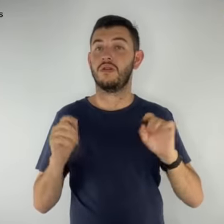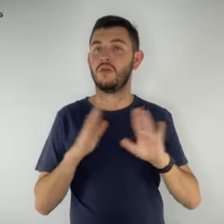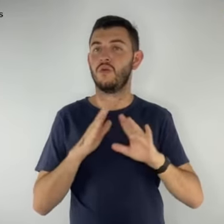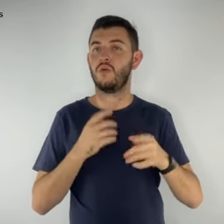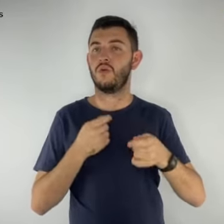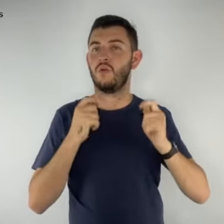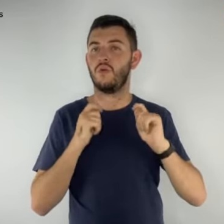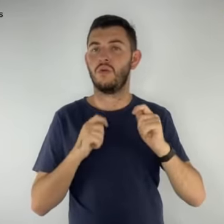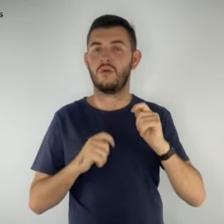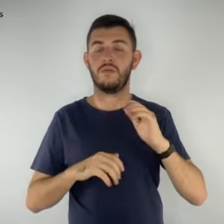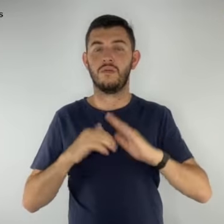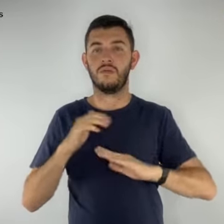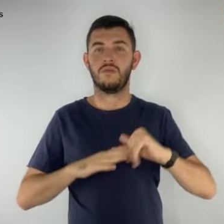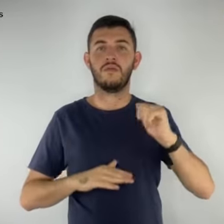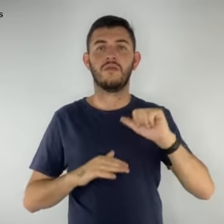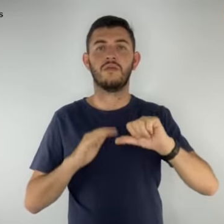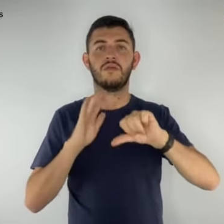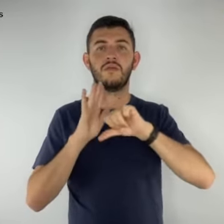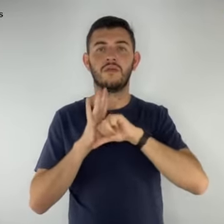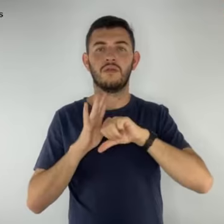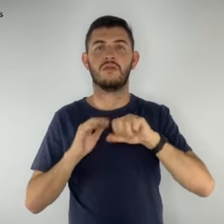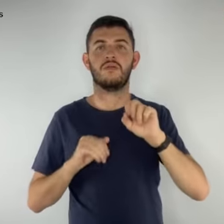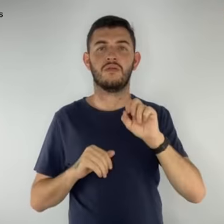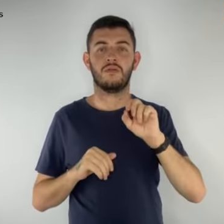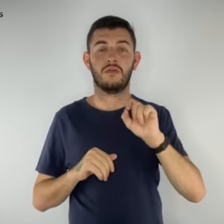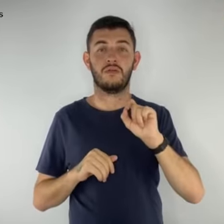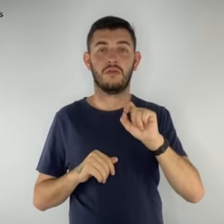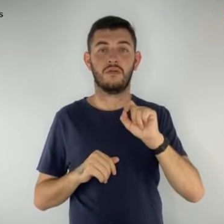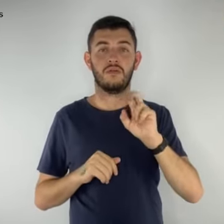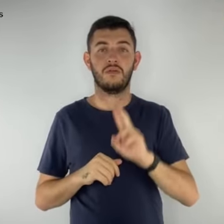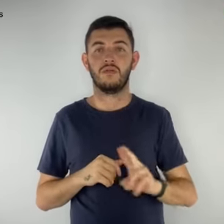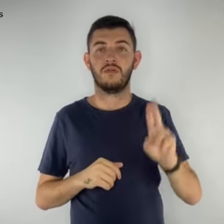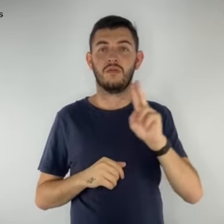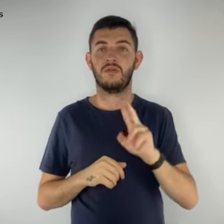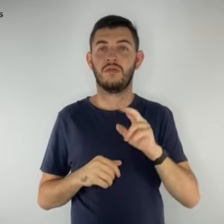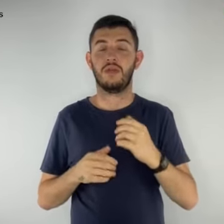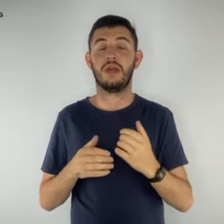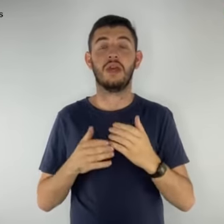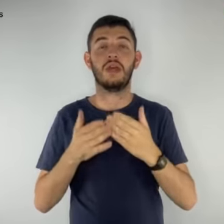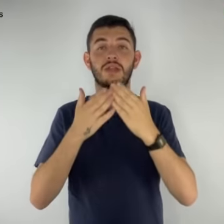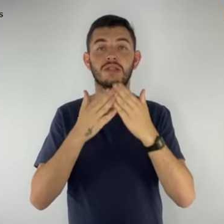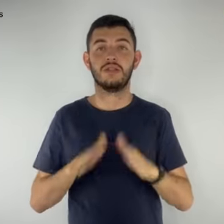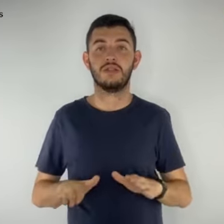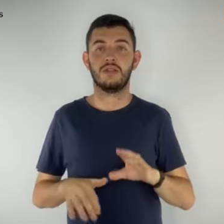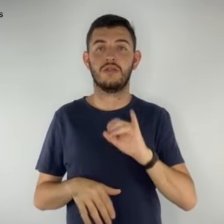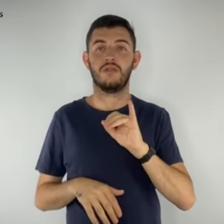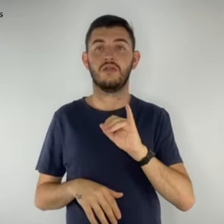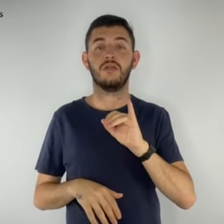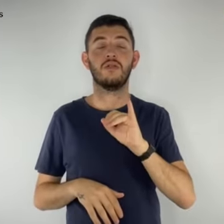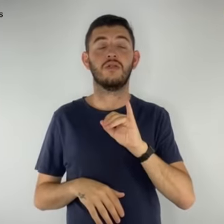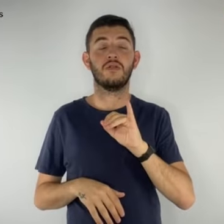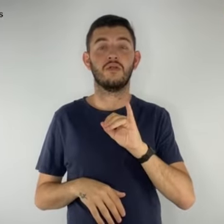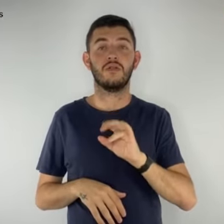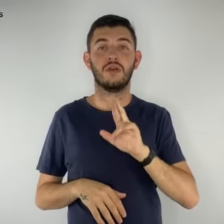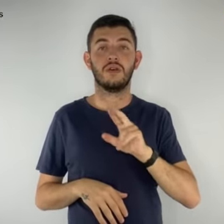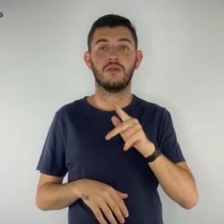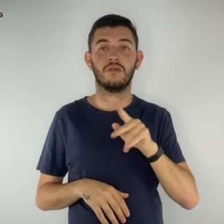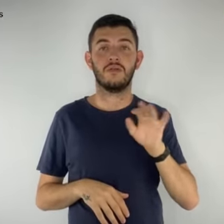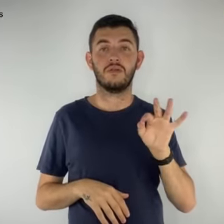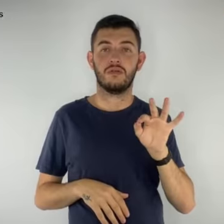criminosos utilizam uma suposta isenção do Imposto de Renda 2022 para praticar o